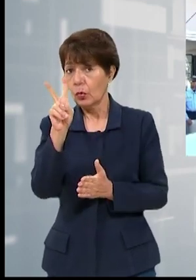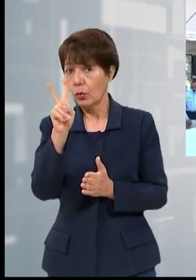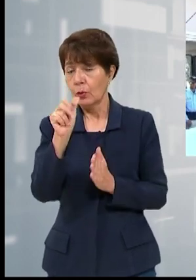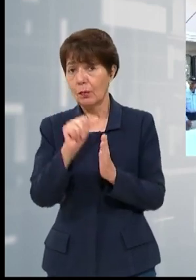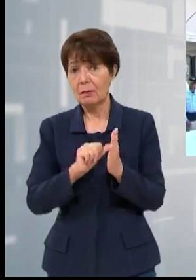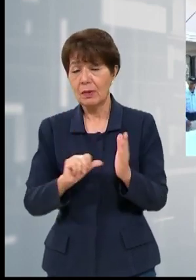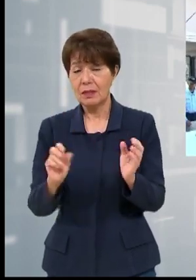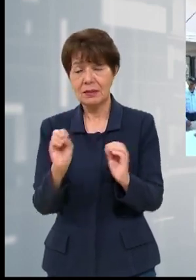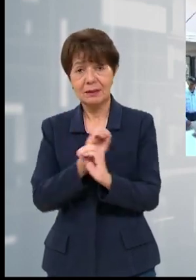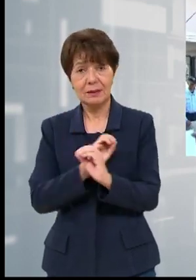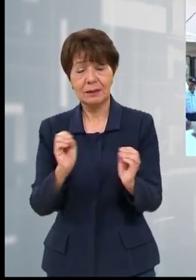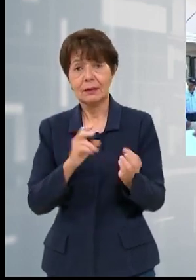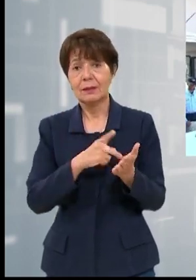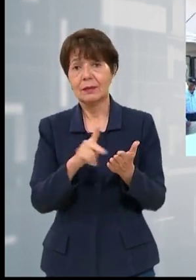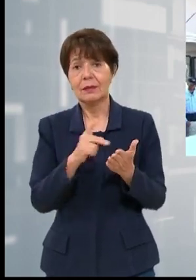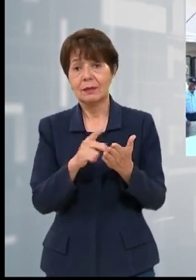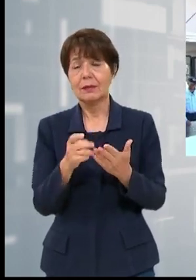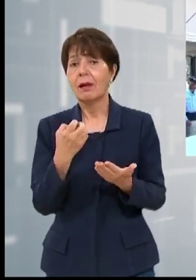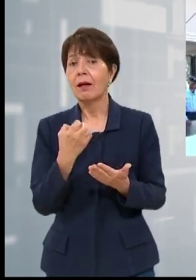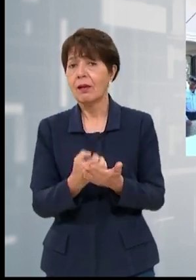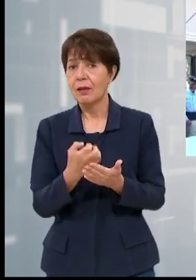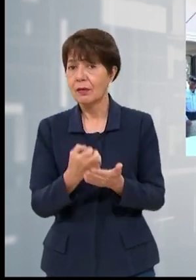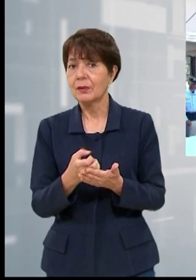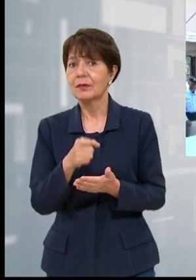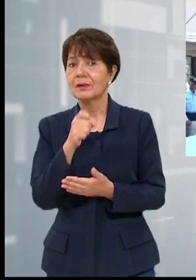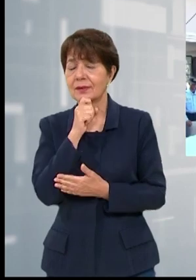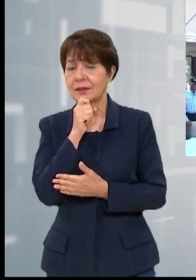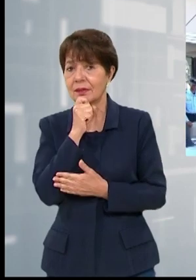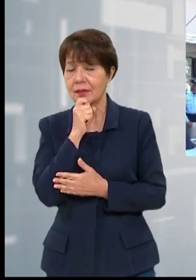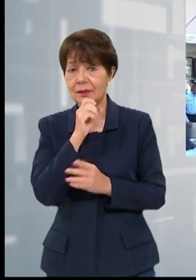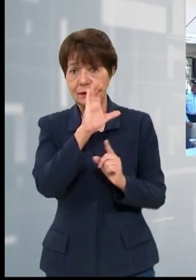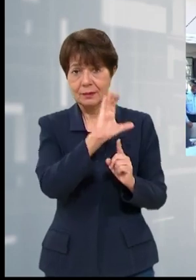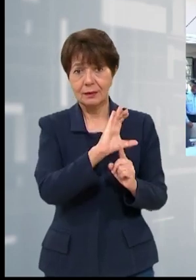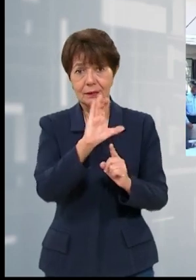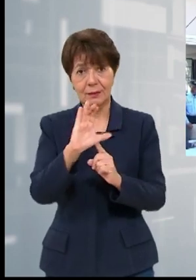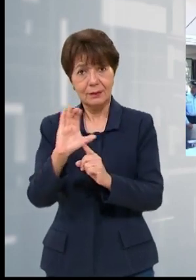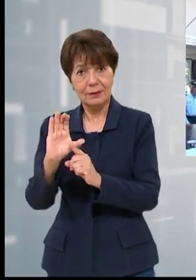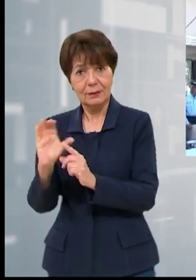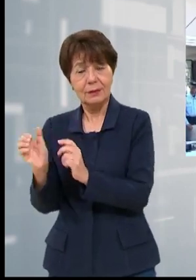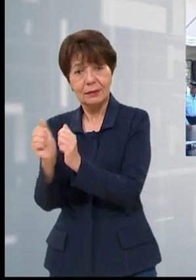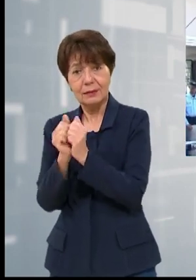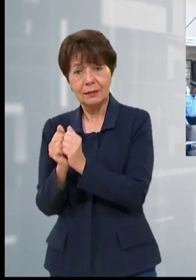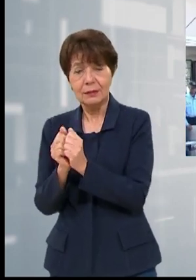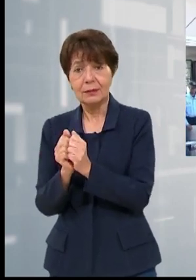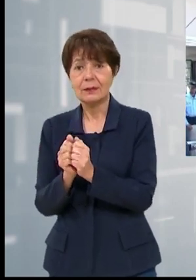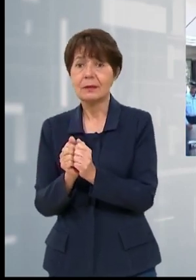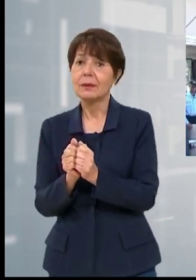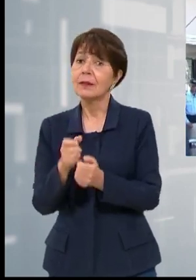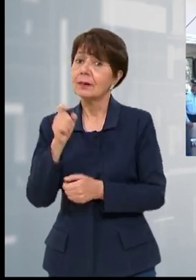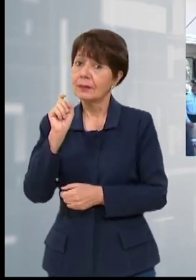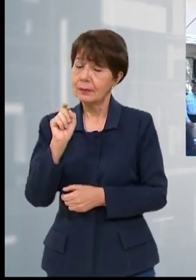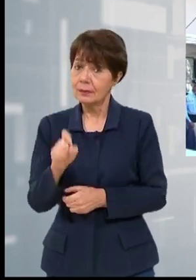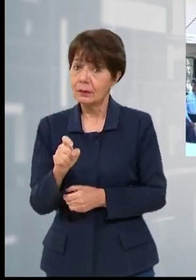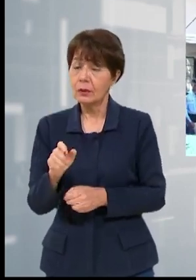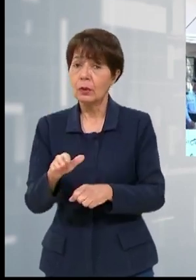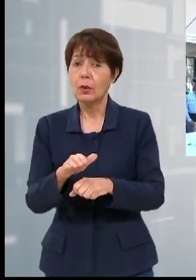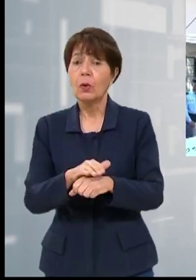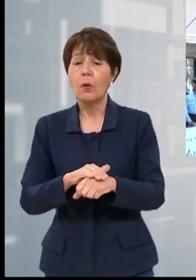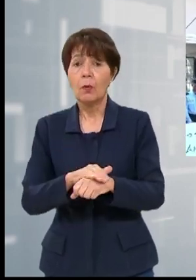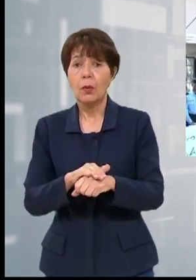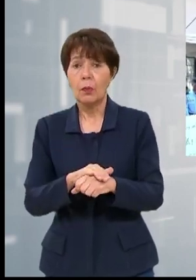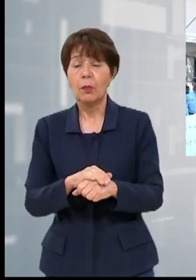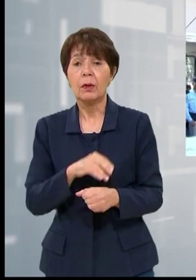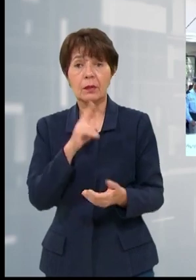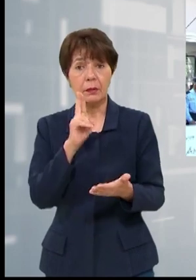atrasados. Entonces ya la situación económica ya se está sintiendo en cada uno de los compañeros. Entonces estamos exigiendo también el nombramiento